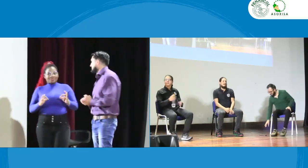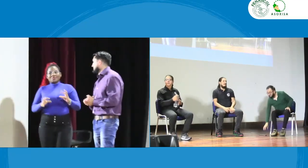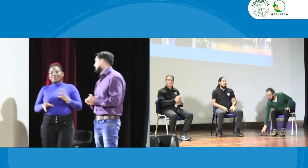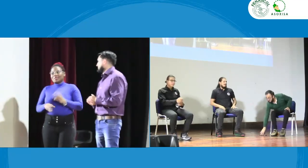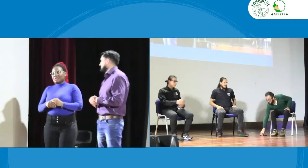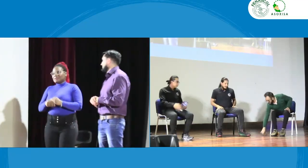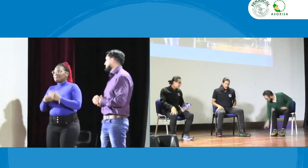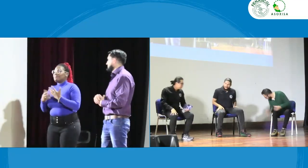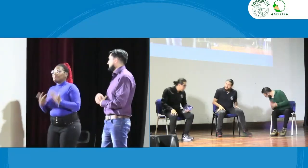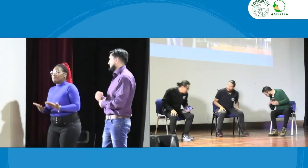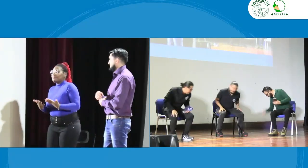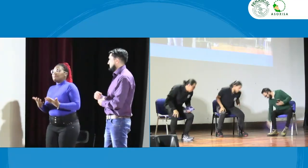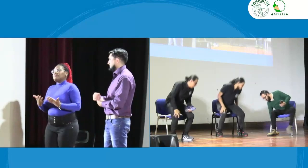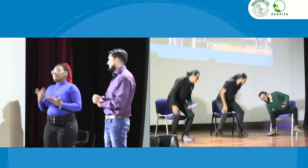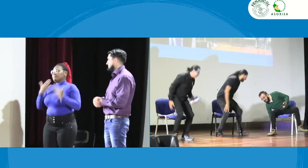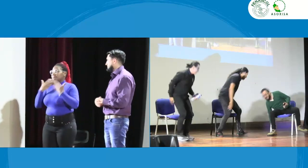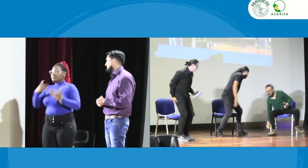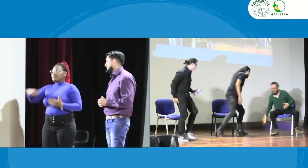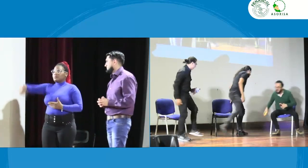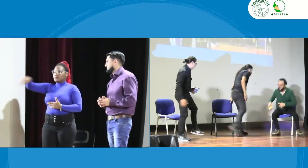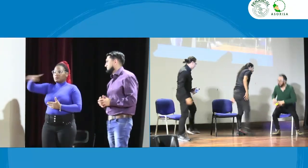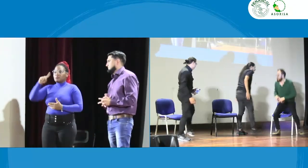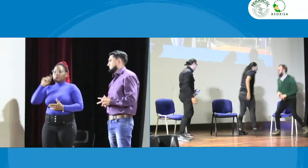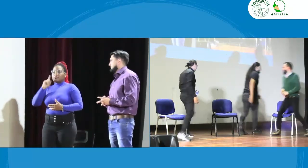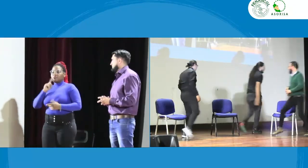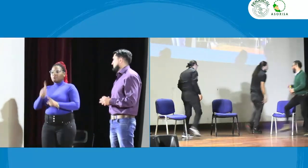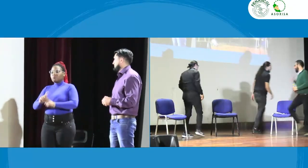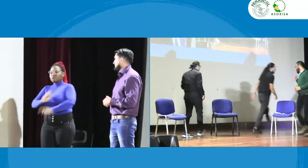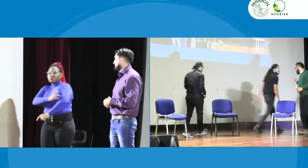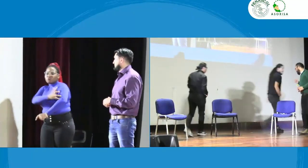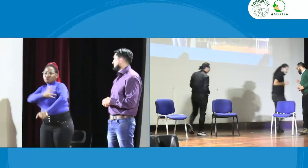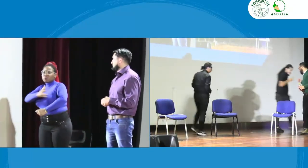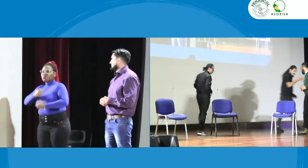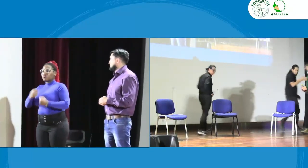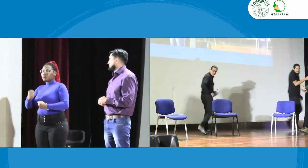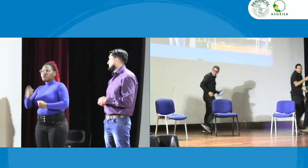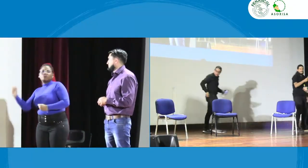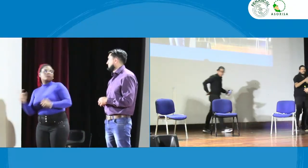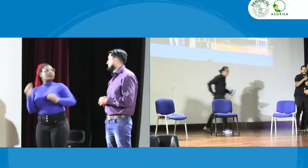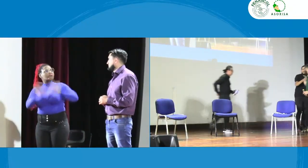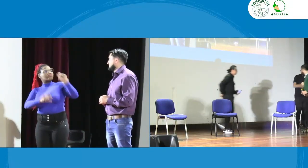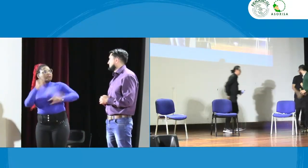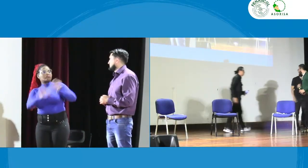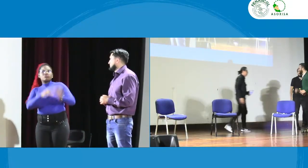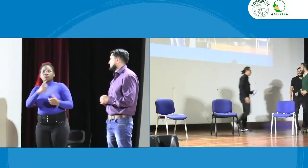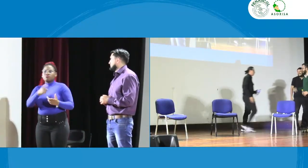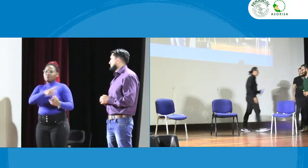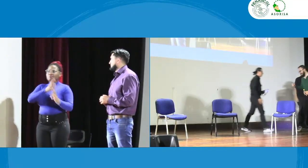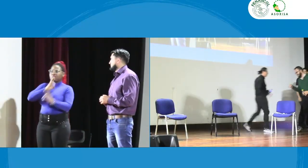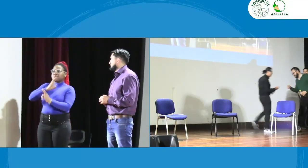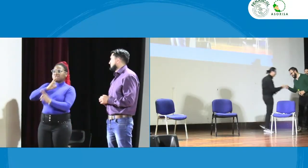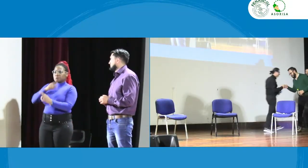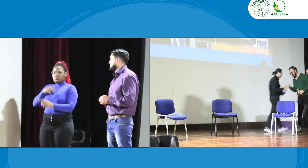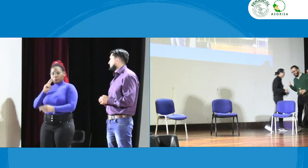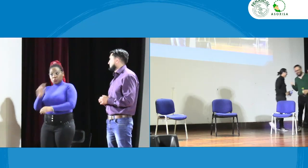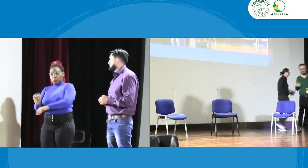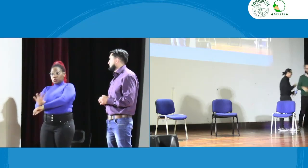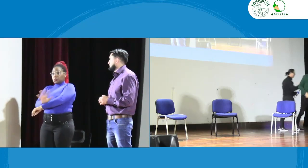colombiana muchas gracias Daniela bueno agregando también agradecemos a todas las personas sordas que vinieron a